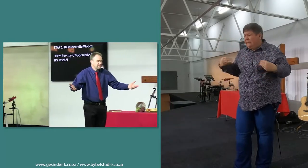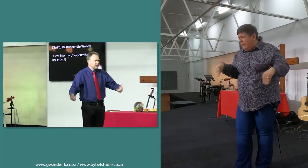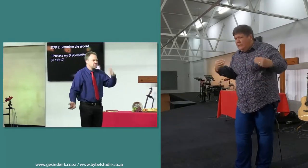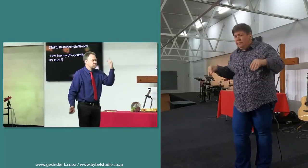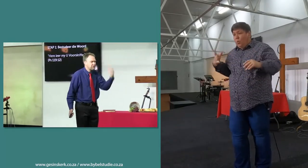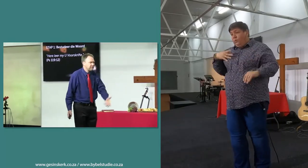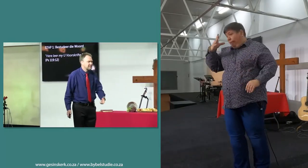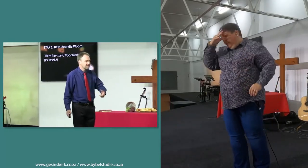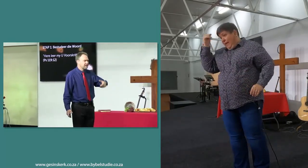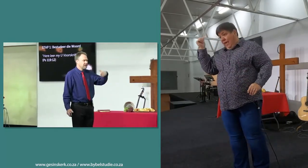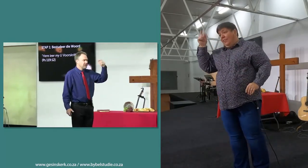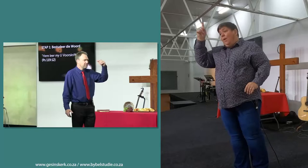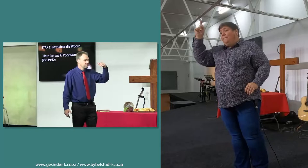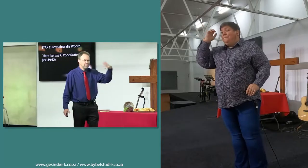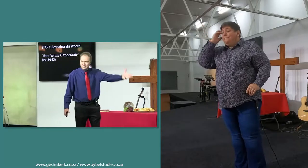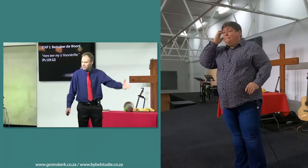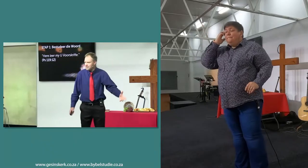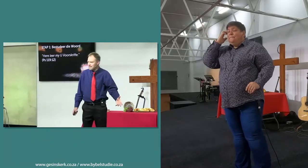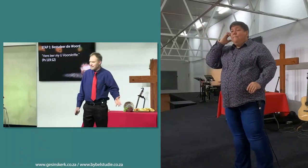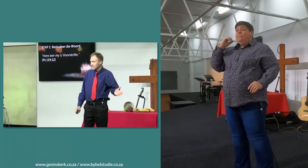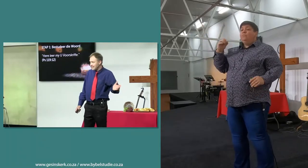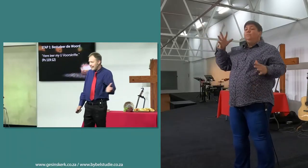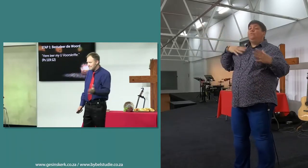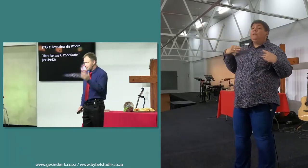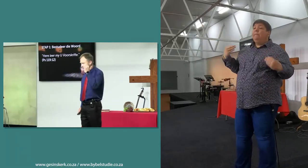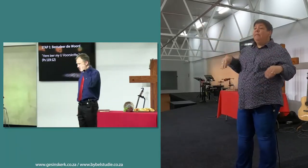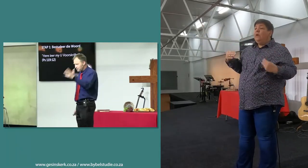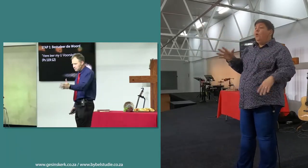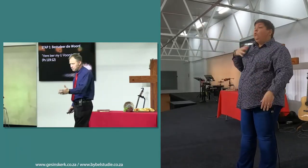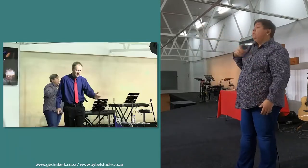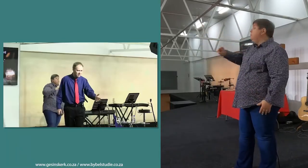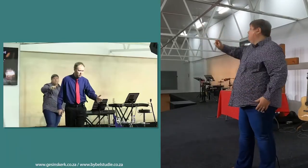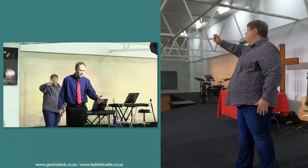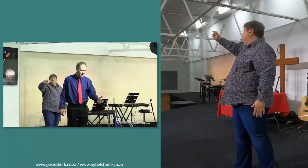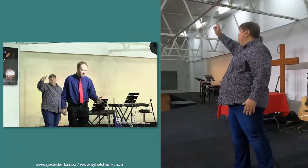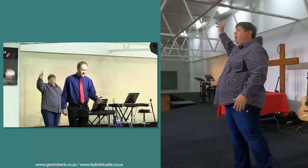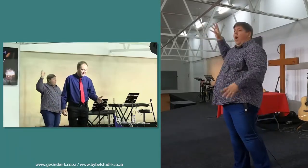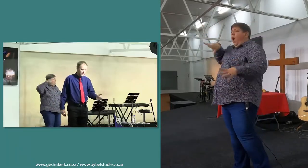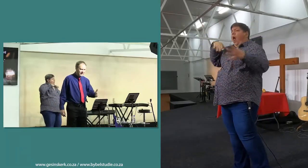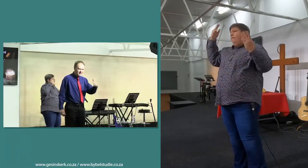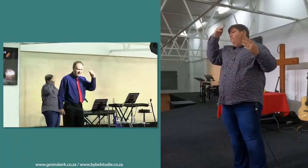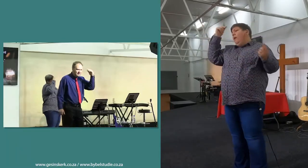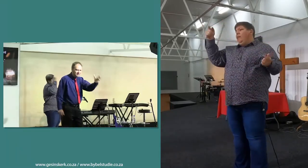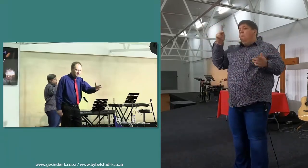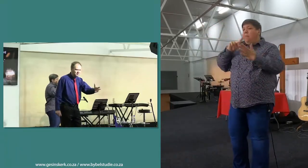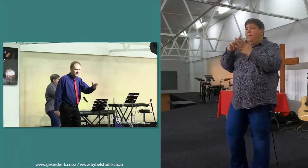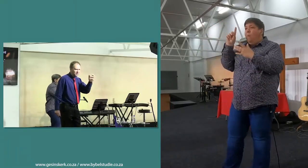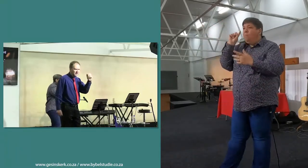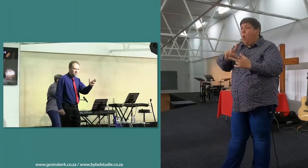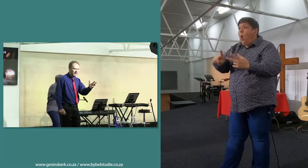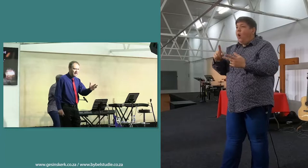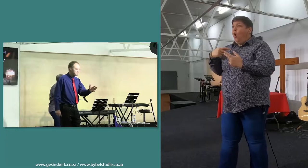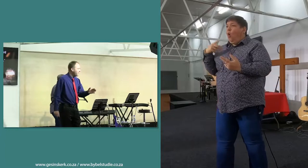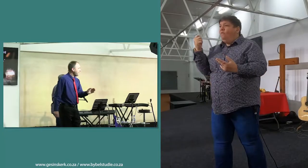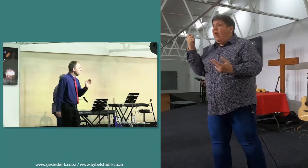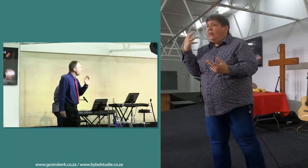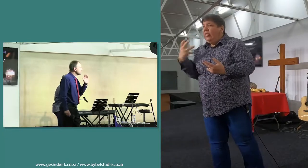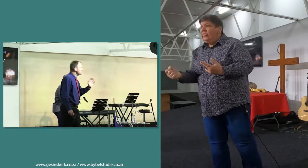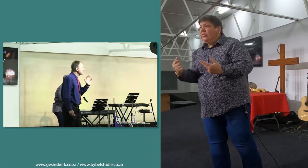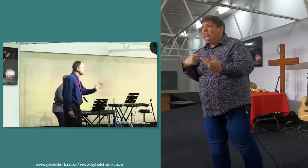ons is so bezig, en meester van jy, as jy hier uitstap, begin jy al klaar beplan aan morgen, en denk, wat moet hierdie week gebeur, en ons het nie tyd